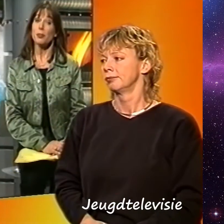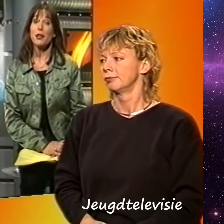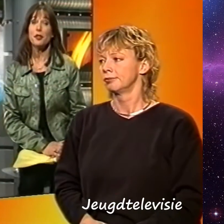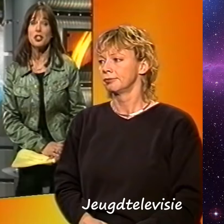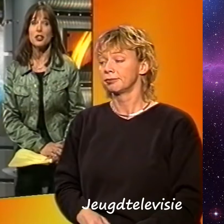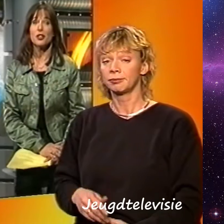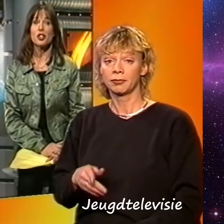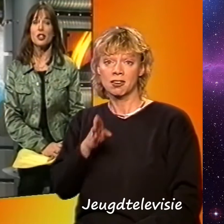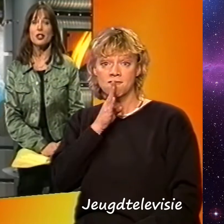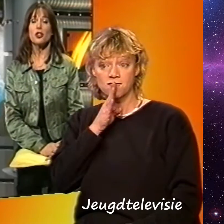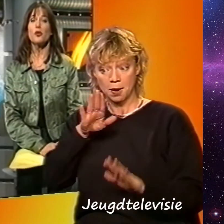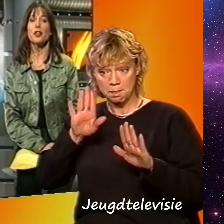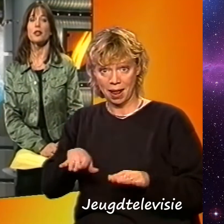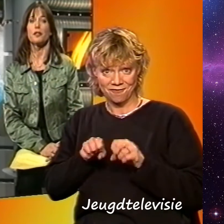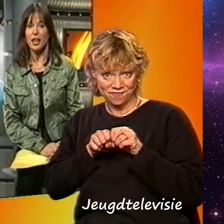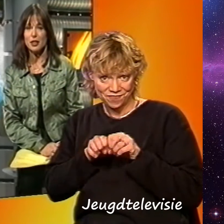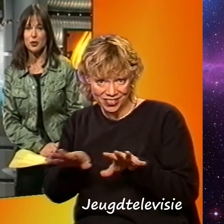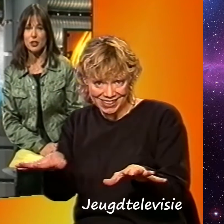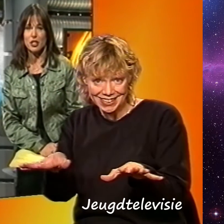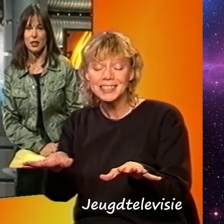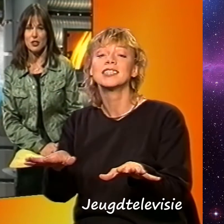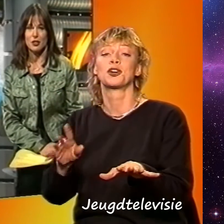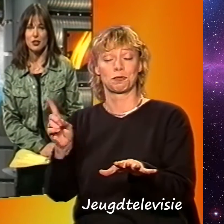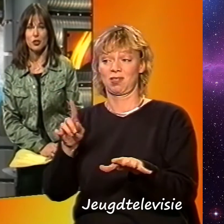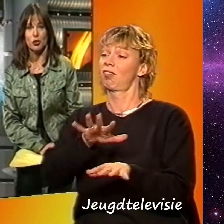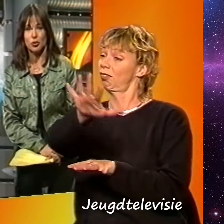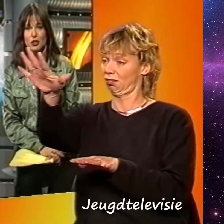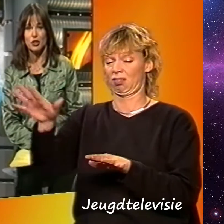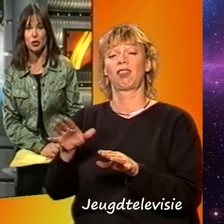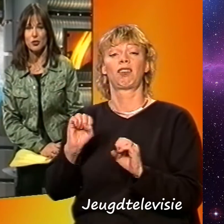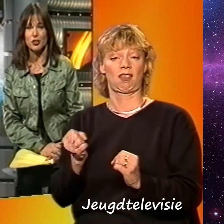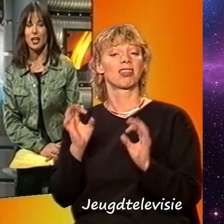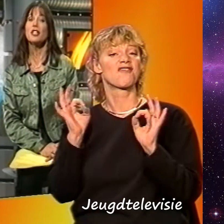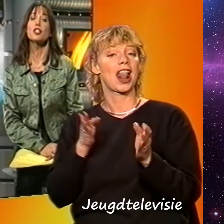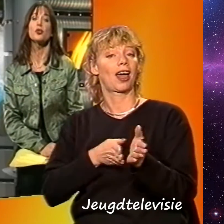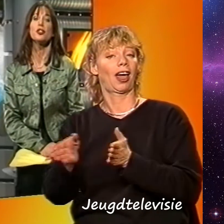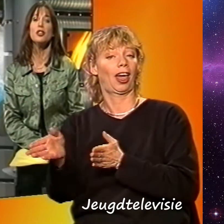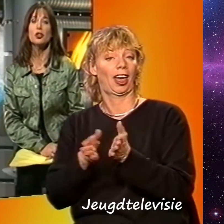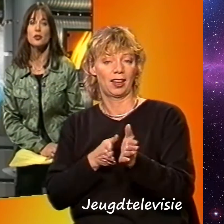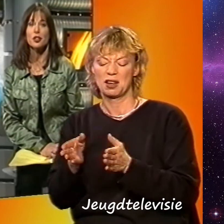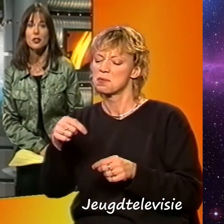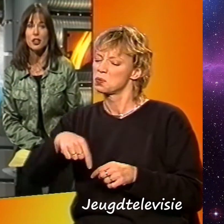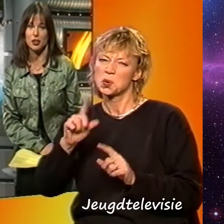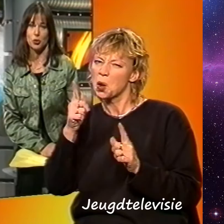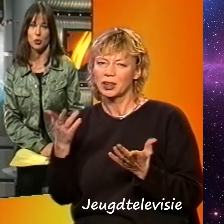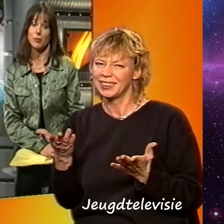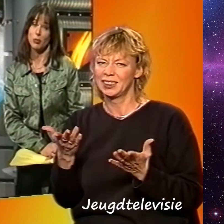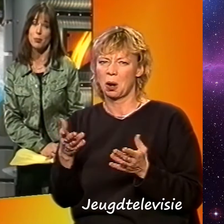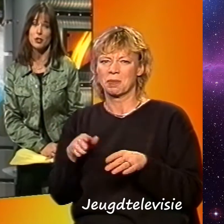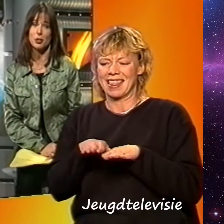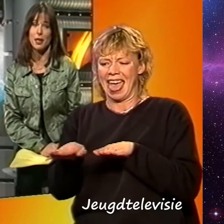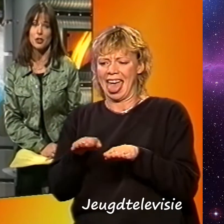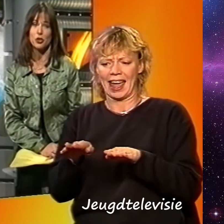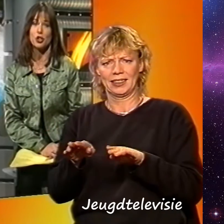Als het blijft vriezen kan er straks overal veilig worden geschaatst. Dat is nu nog niet zo, want het ijs is nog niet overal dik genoeg.